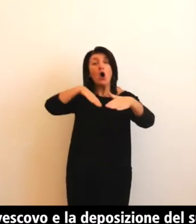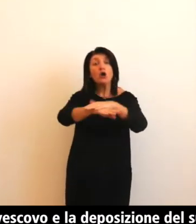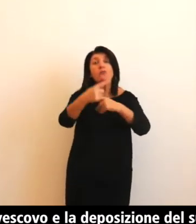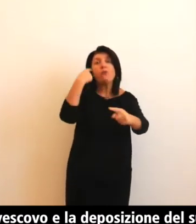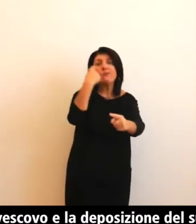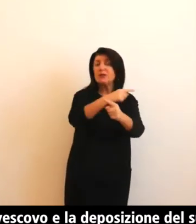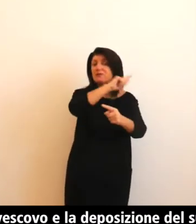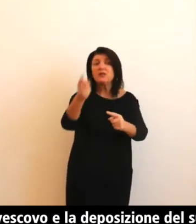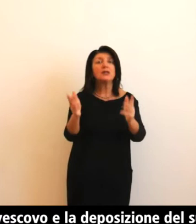di Sant'Ambrogio.